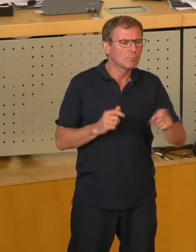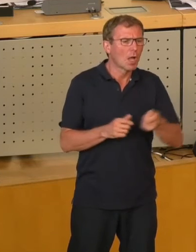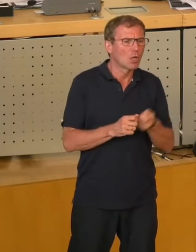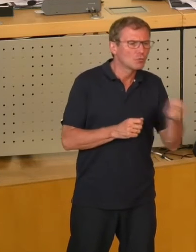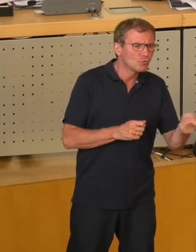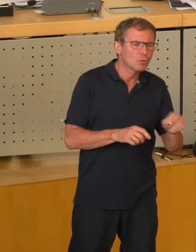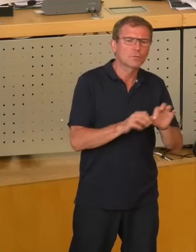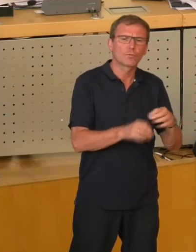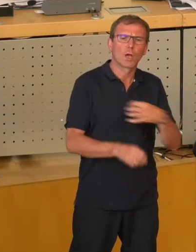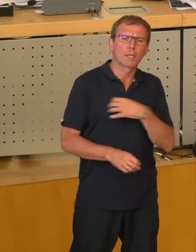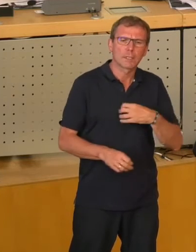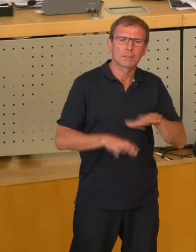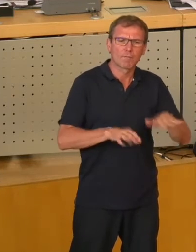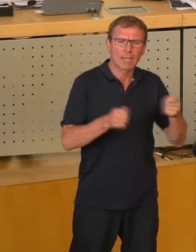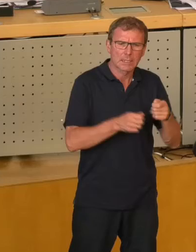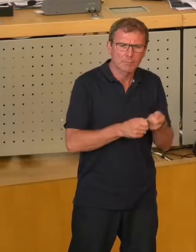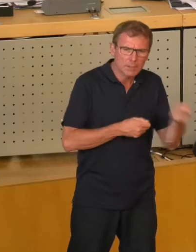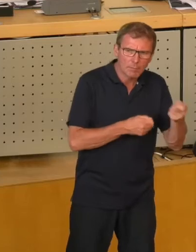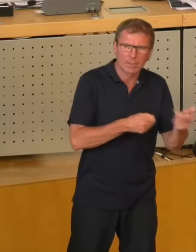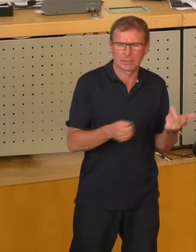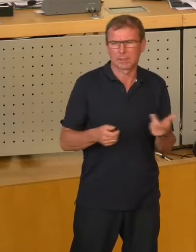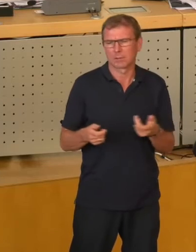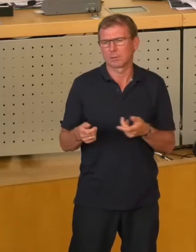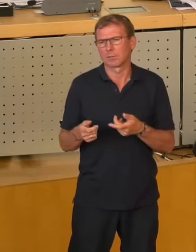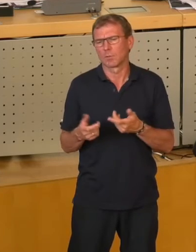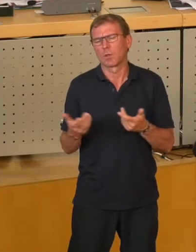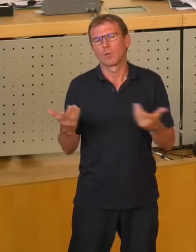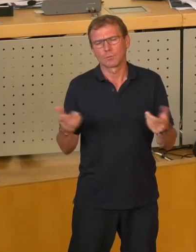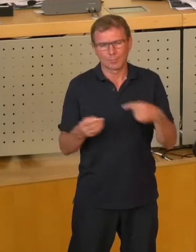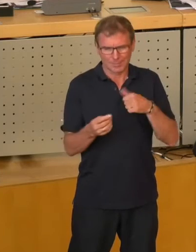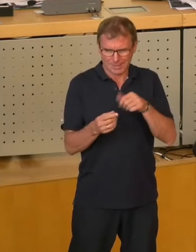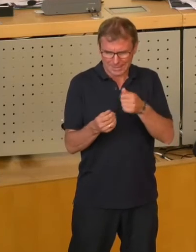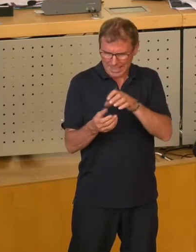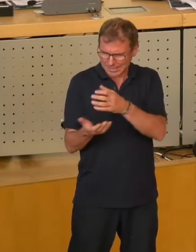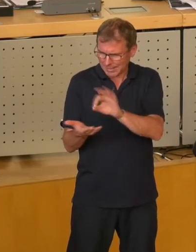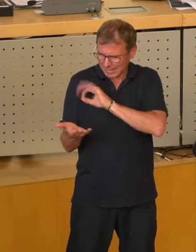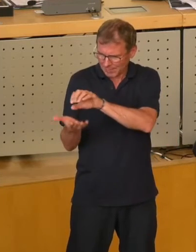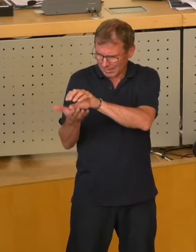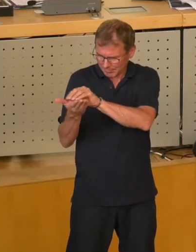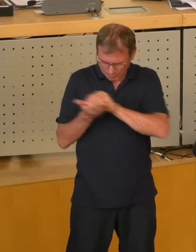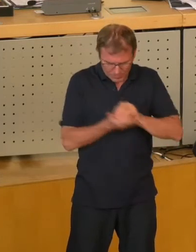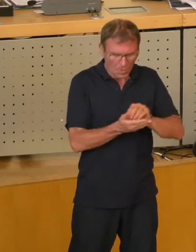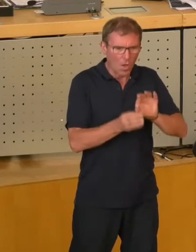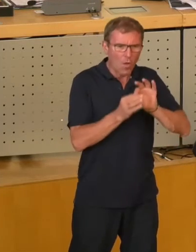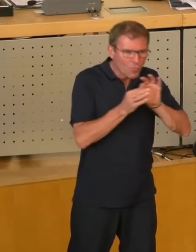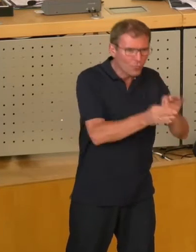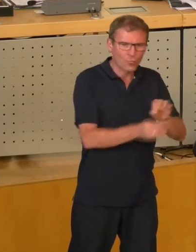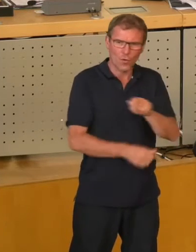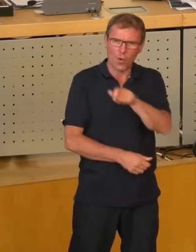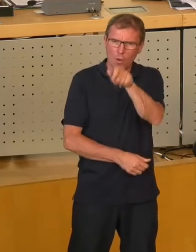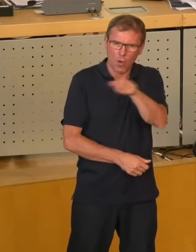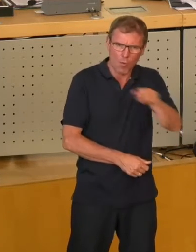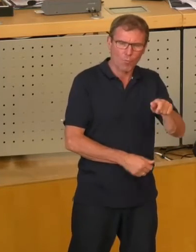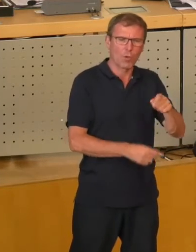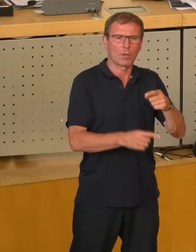für die Dresdner Verkehrsbetriebe finanziert und kommen damit unmittelbar den Bürgerinnen und Bürgern sowie den